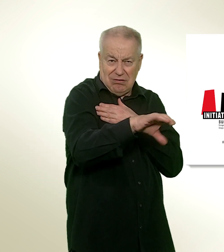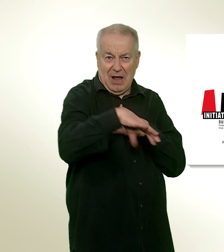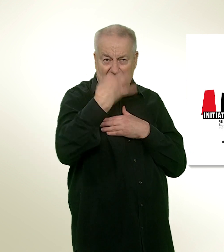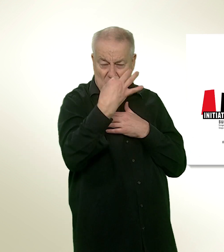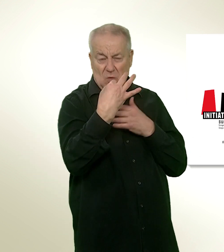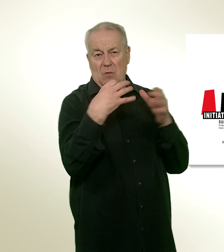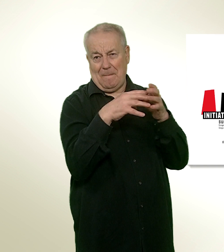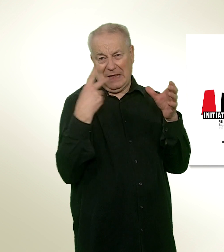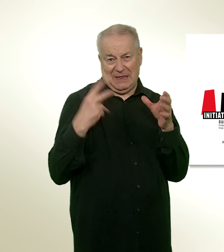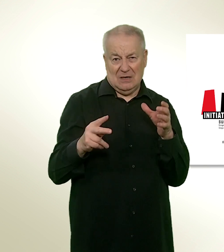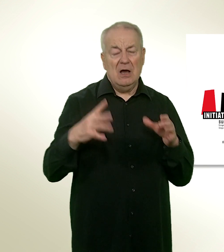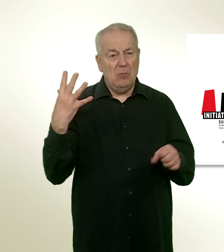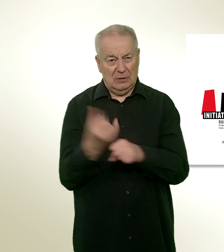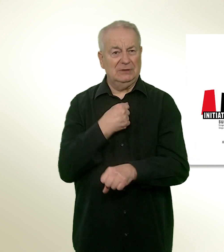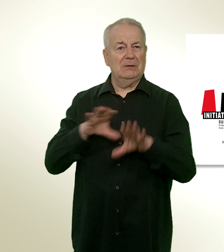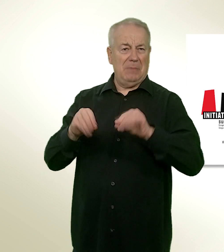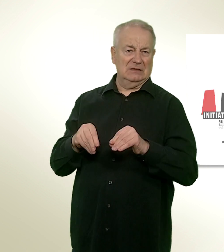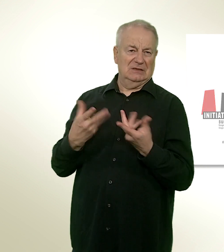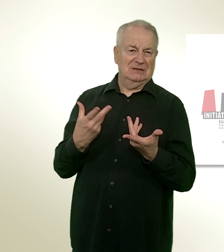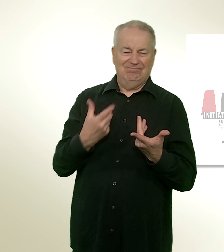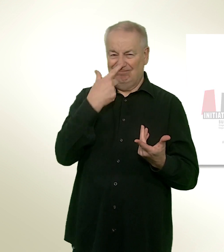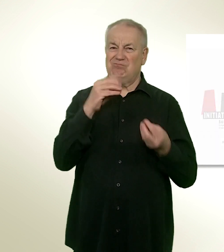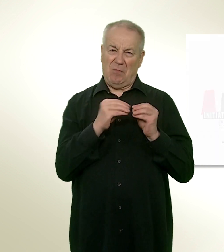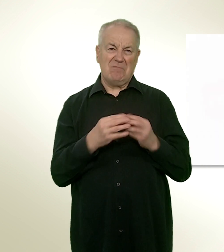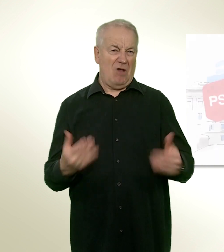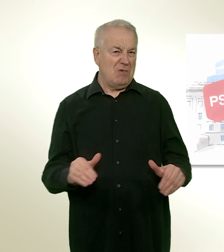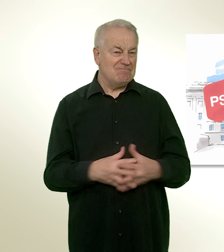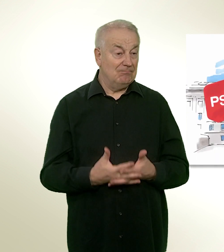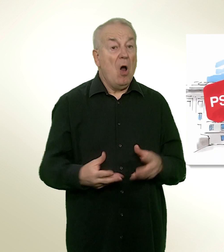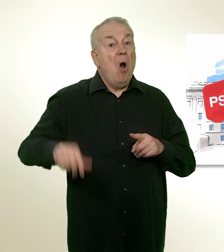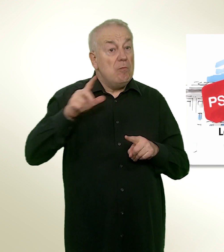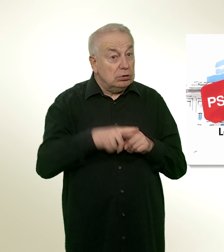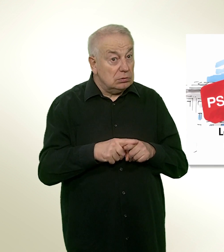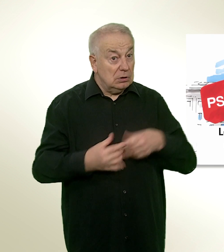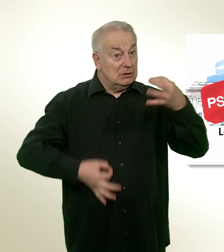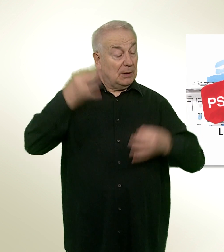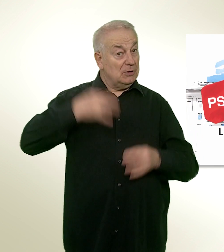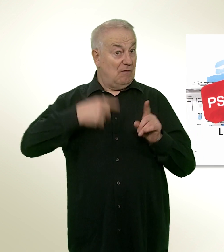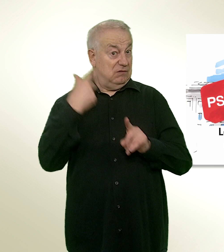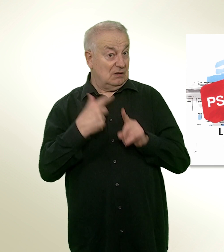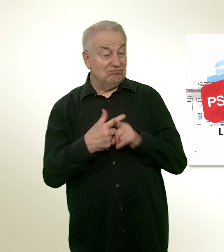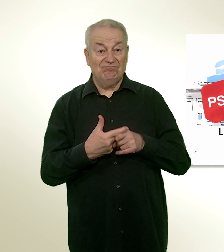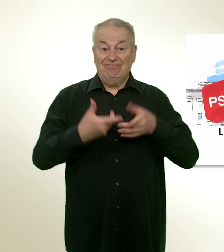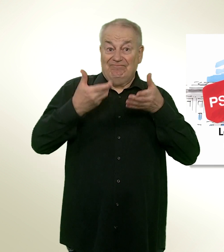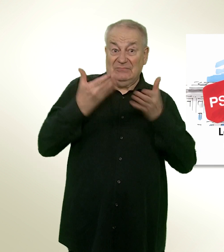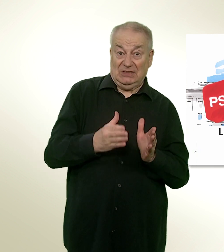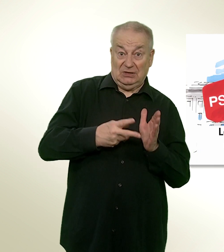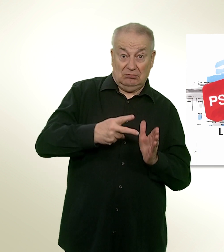leur parti pour obtenir le poste est également problématique. En outre, le tribunal fédéral prendrait de plus en plus de